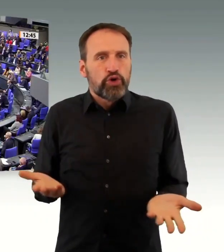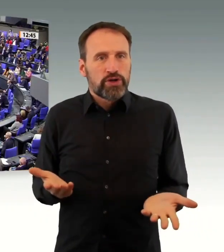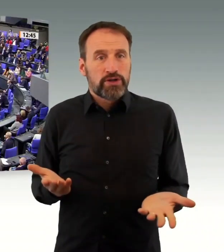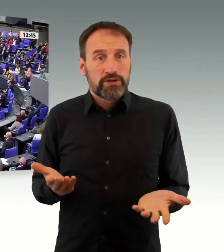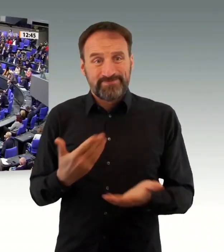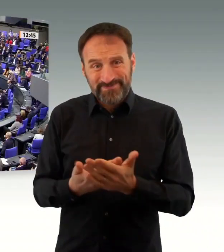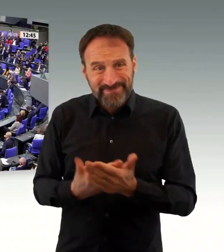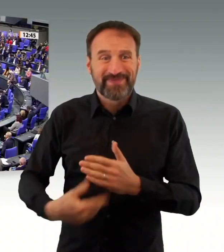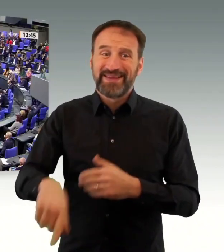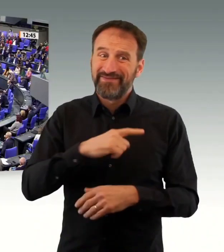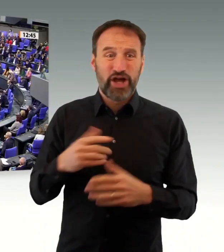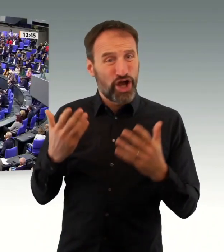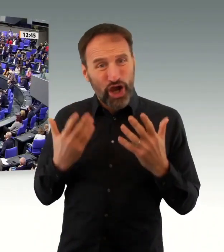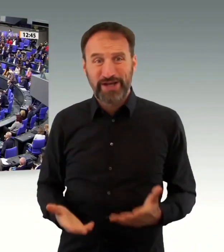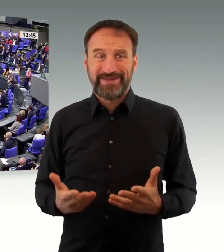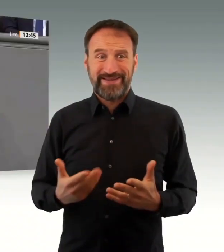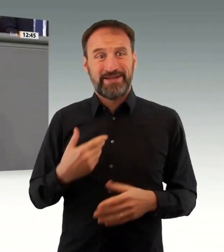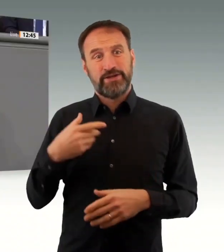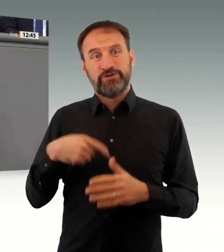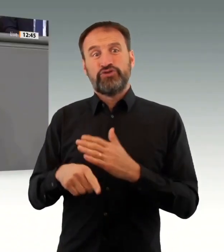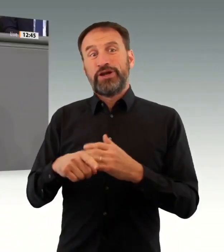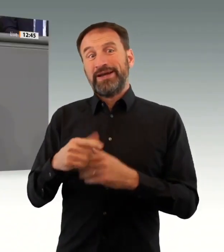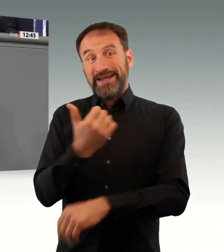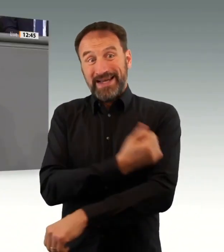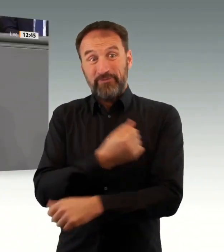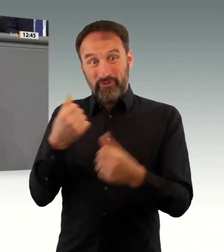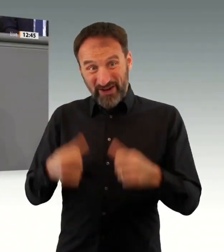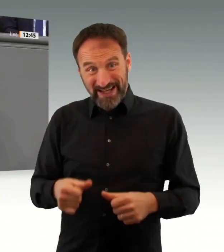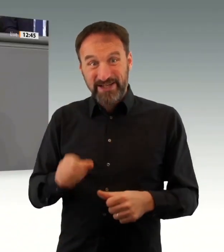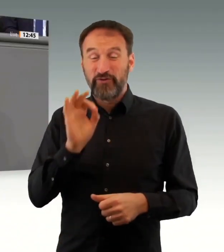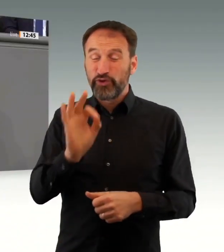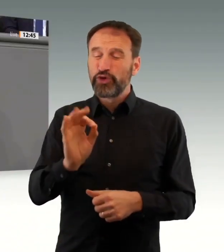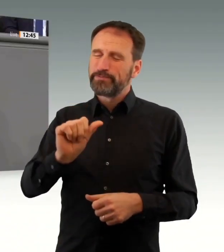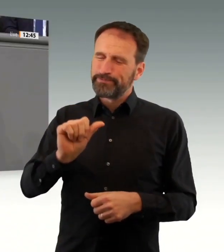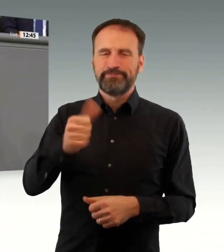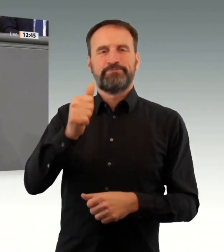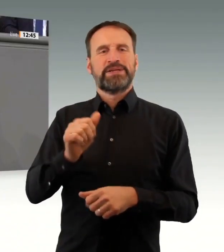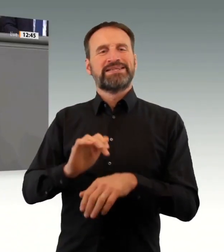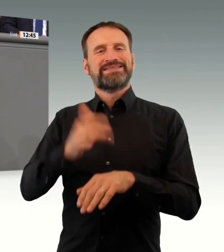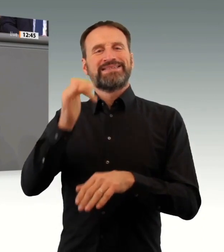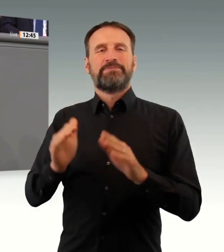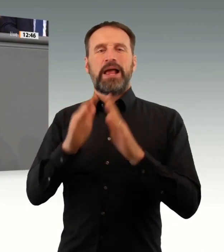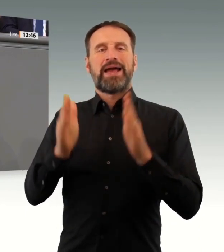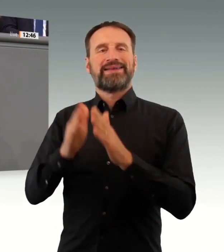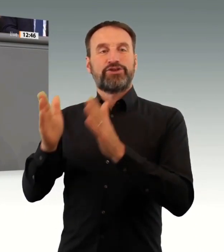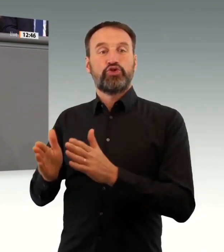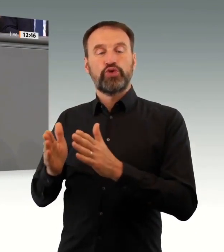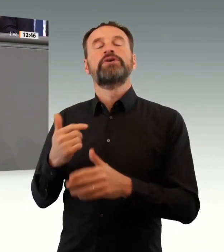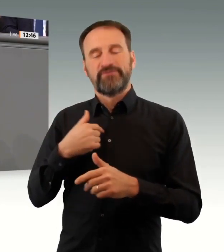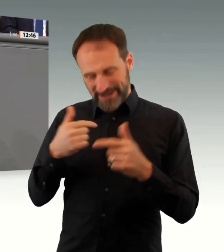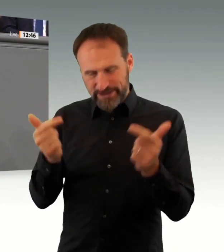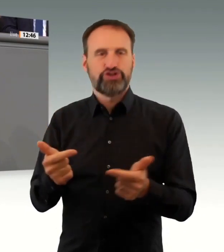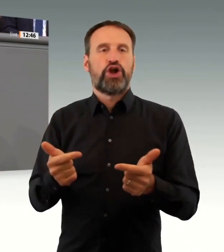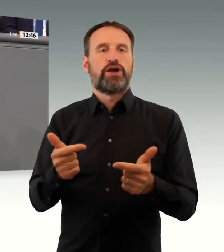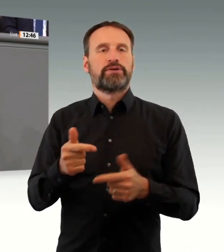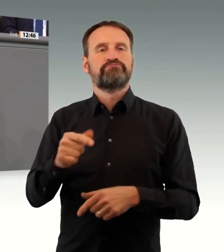Die kollabierende intensivmedizinische Versorgung führt zur extremen, manchmal